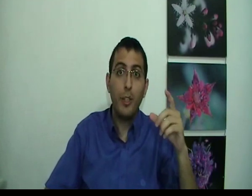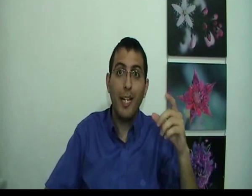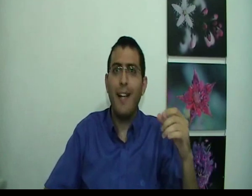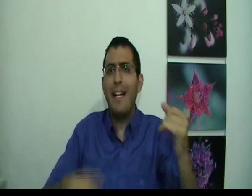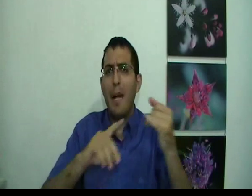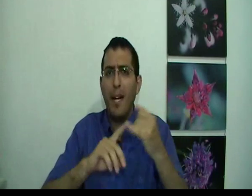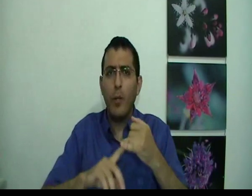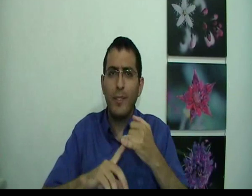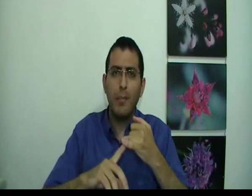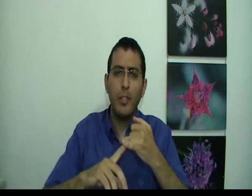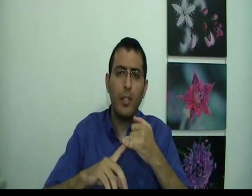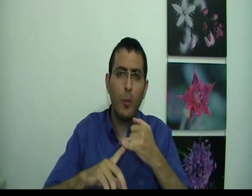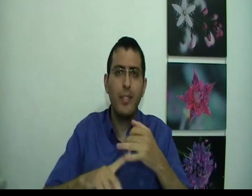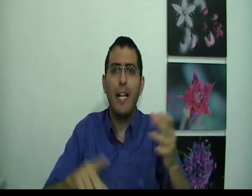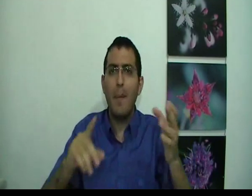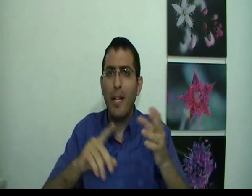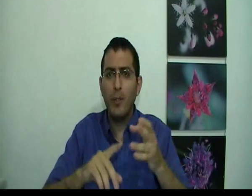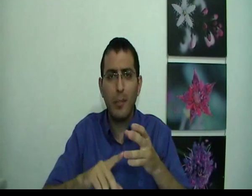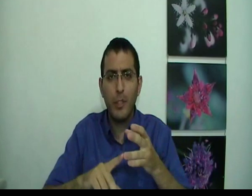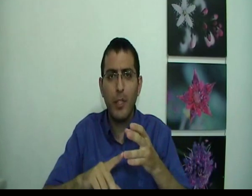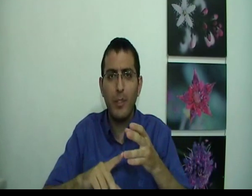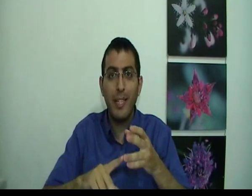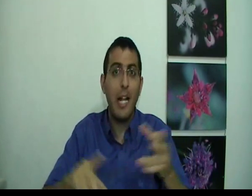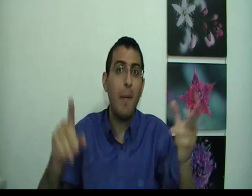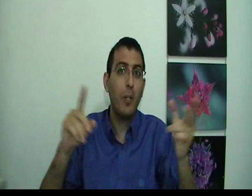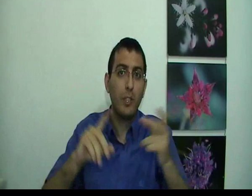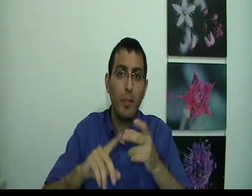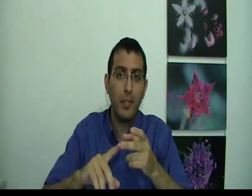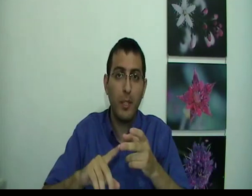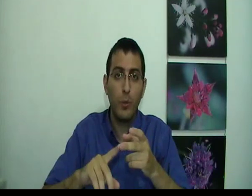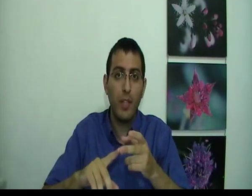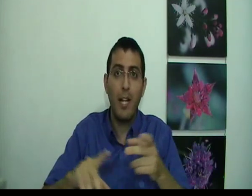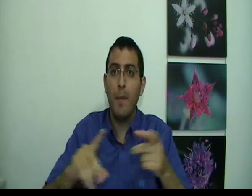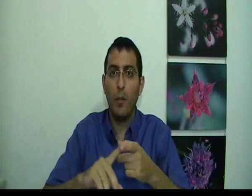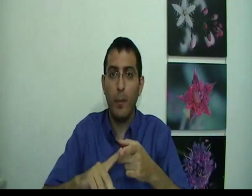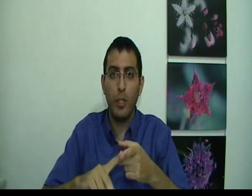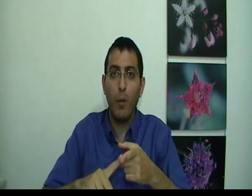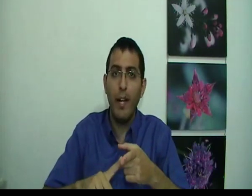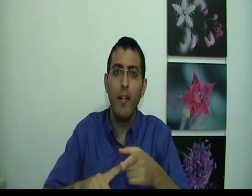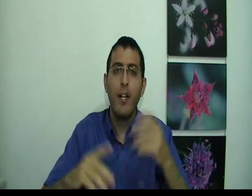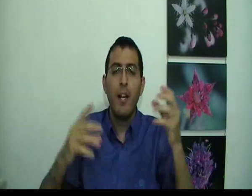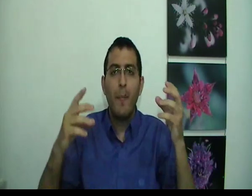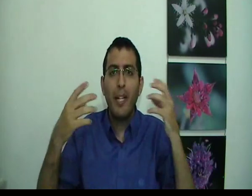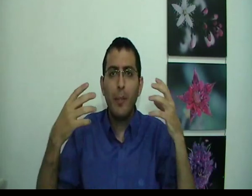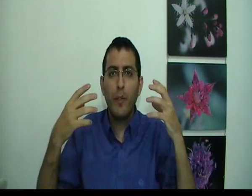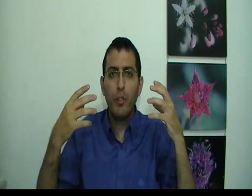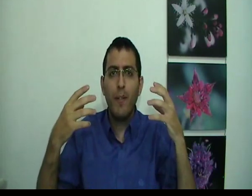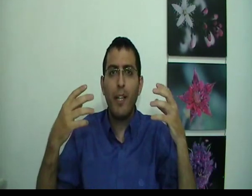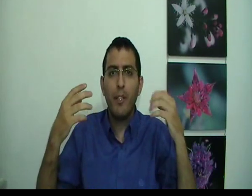השאלה למה אני רוצה את מה שאני רוצה למה אני עושה את מה שאני עושה למה אני חושבת מה שאני חושב למה קורה מה שקורה בן אדם בסופו של דבר יבין